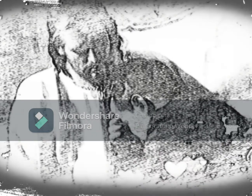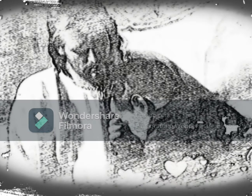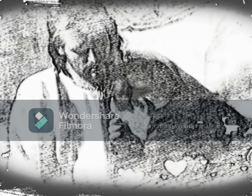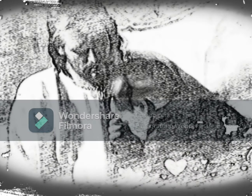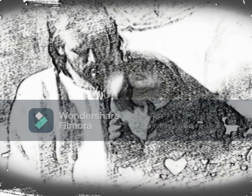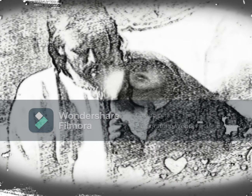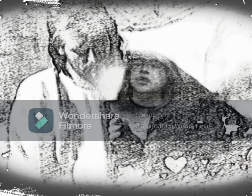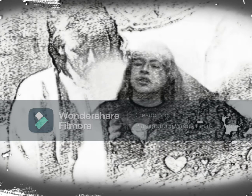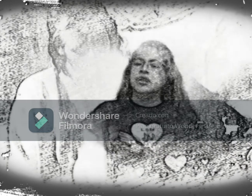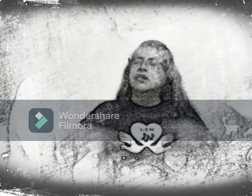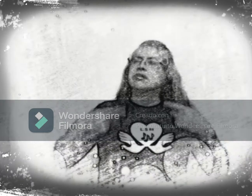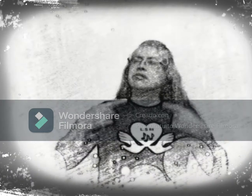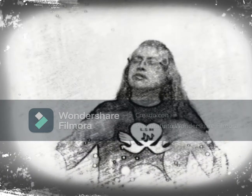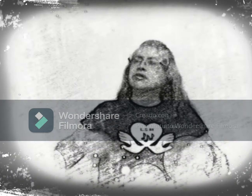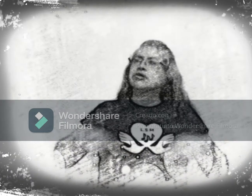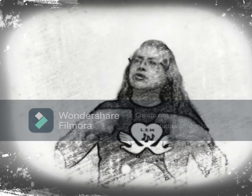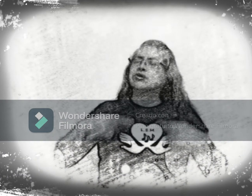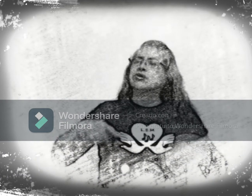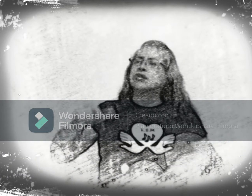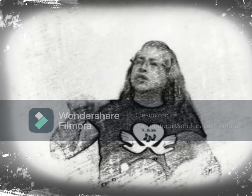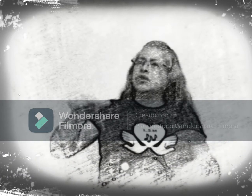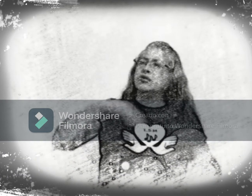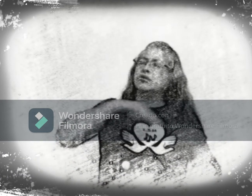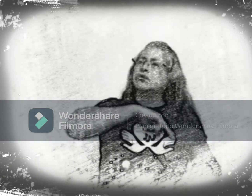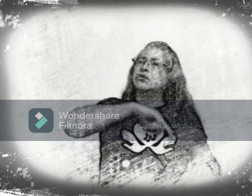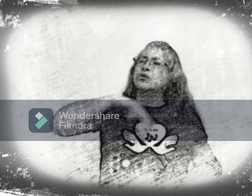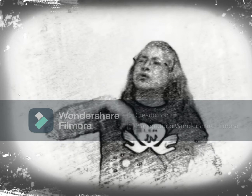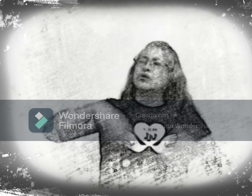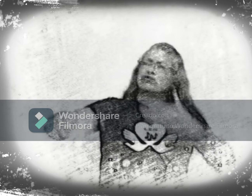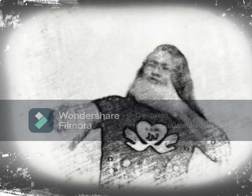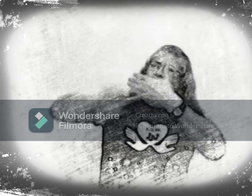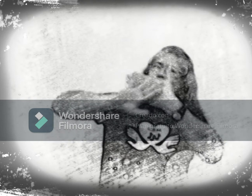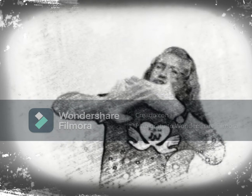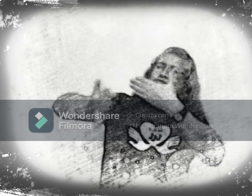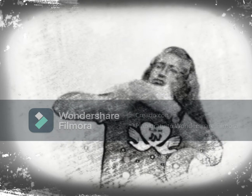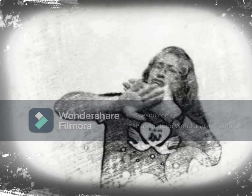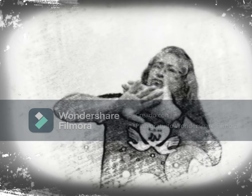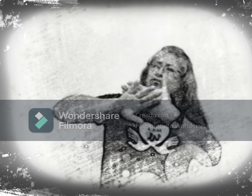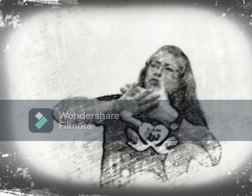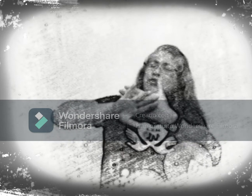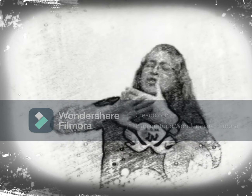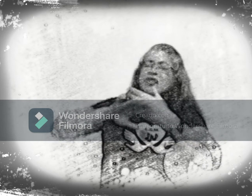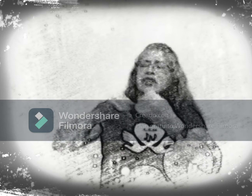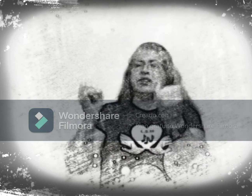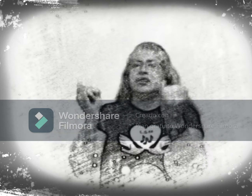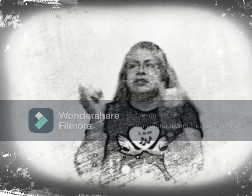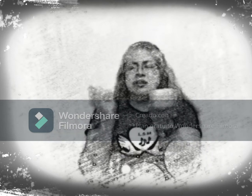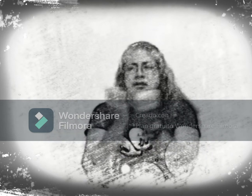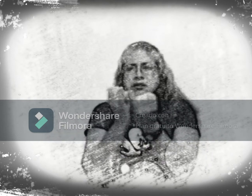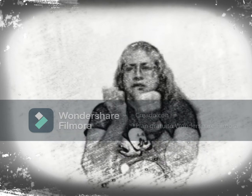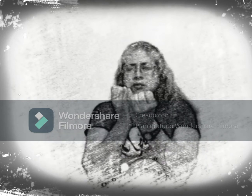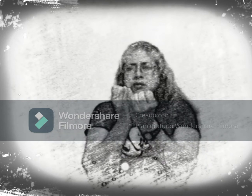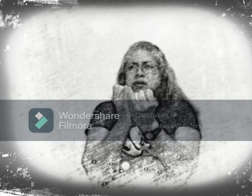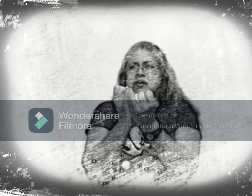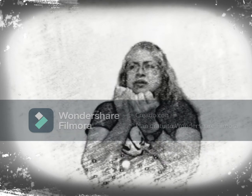en la tentación Y líbranos del mal